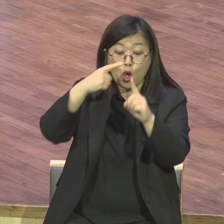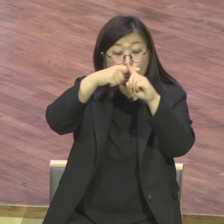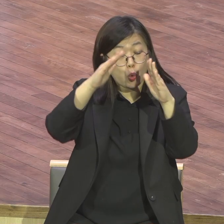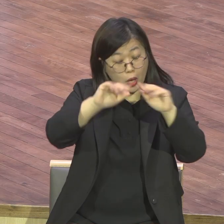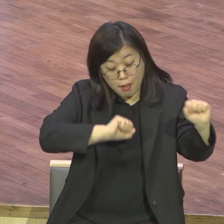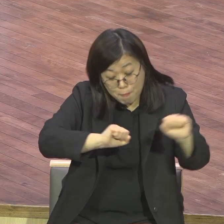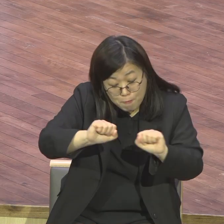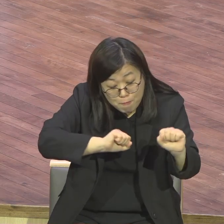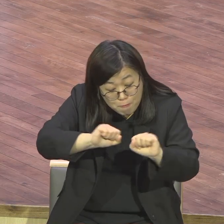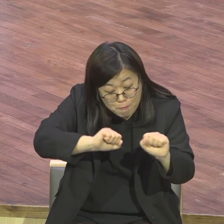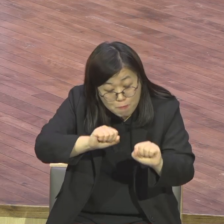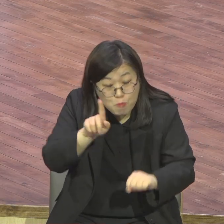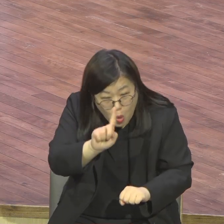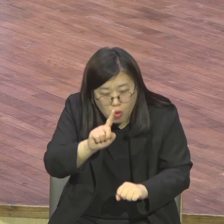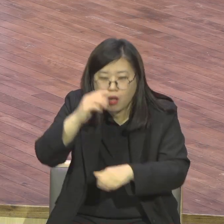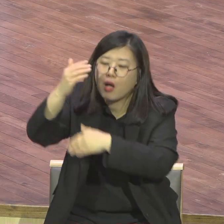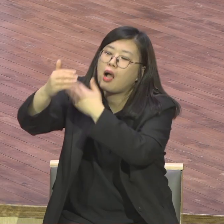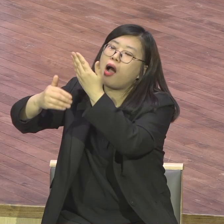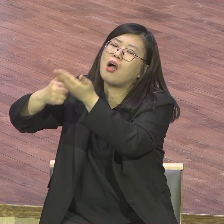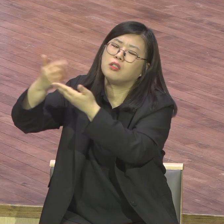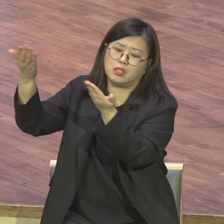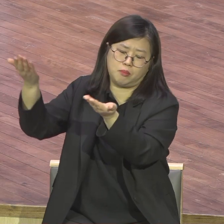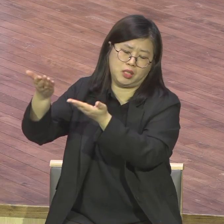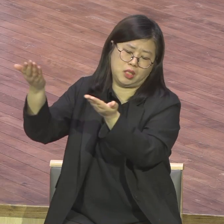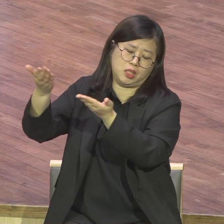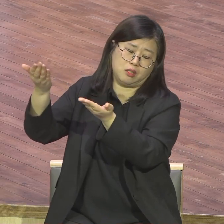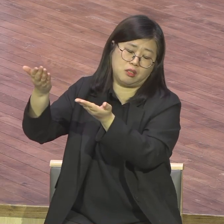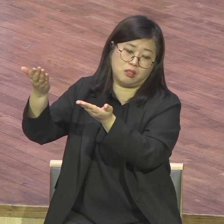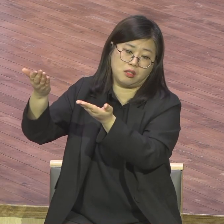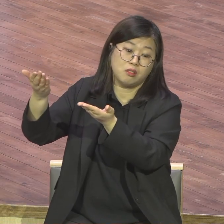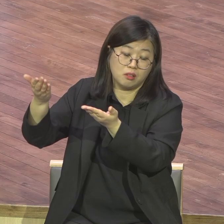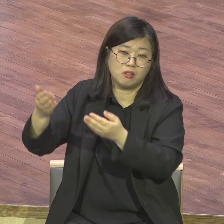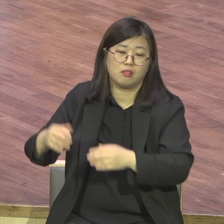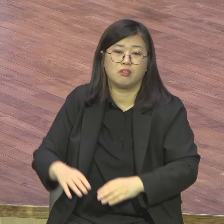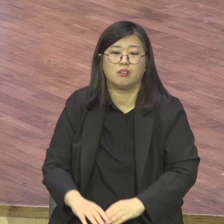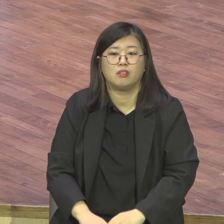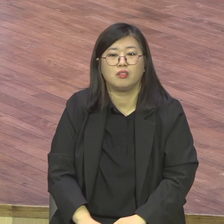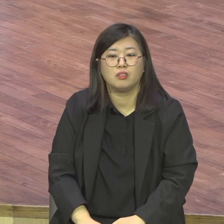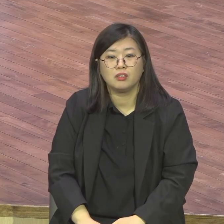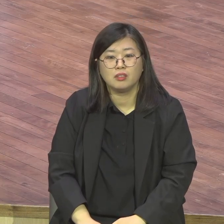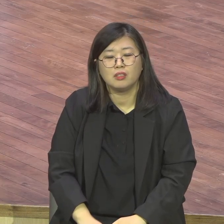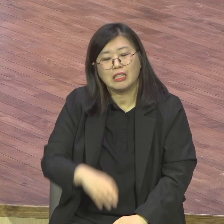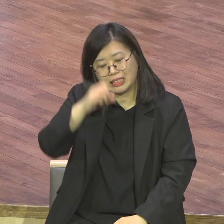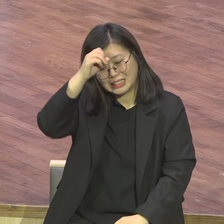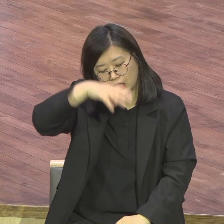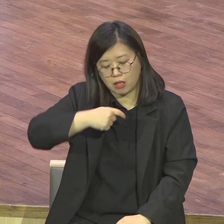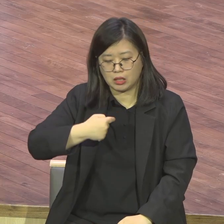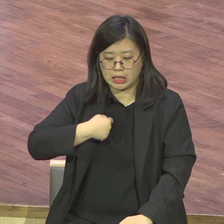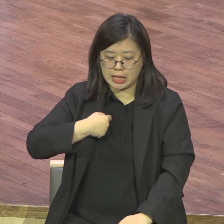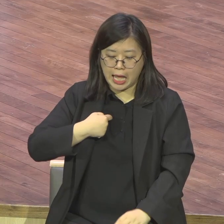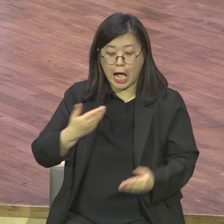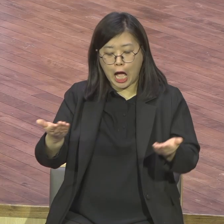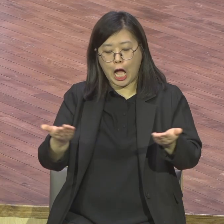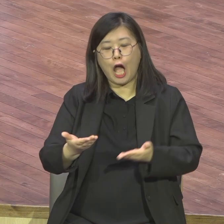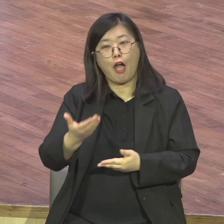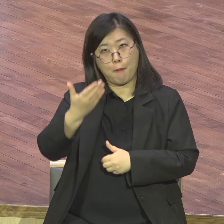직분이다 이거는 교회다 목사다 다 과정이에요 이거는 그냥 덜덜이요 내가 하나님 앞에서